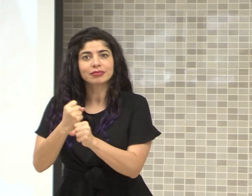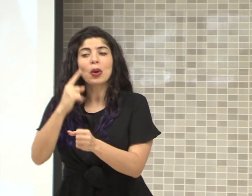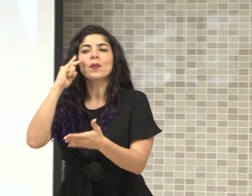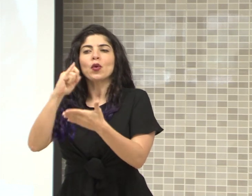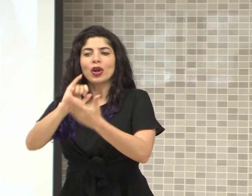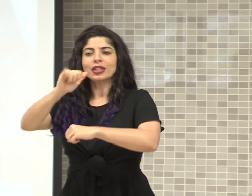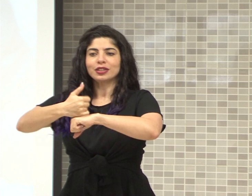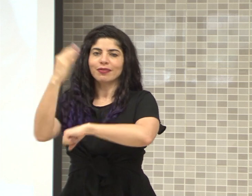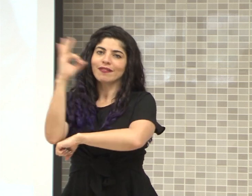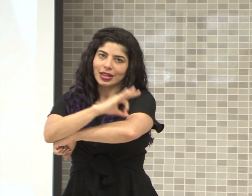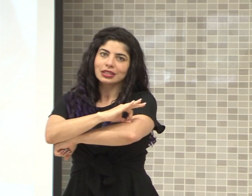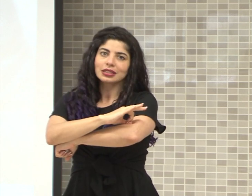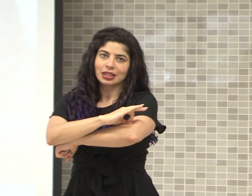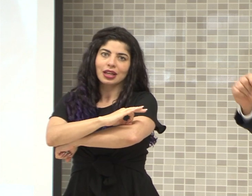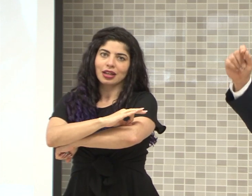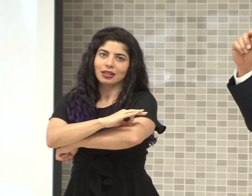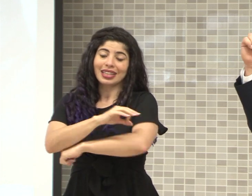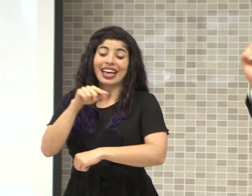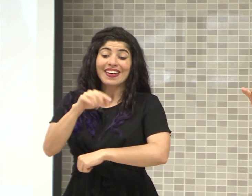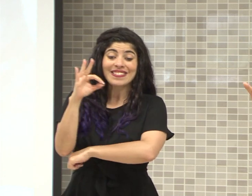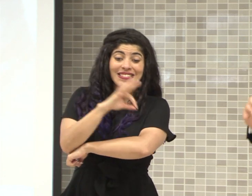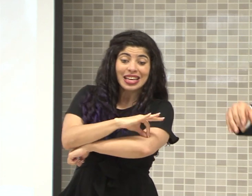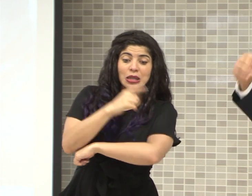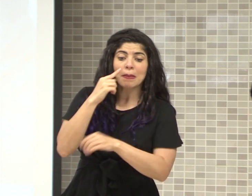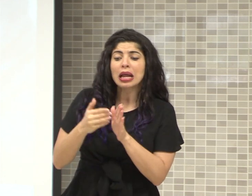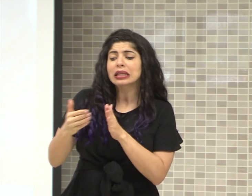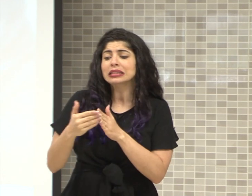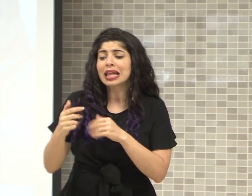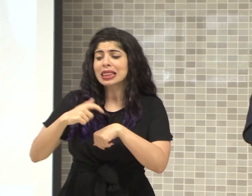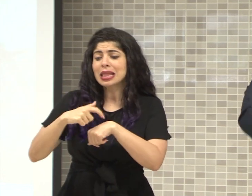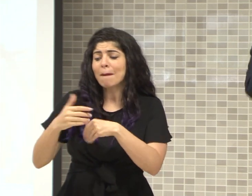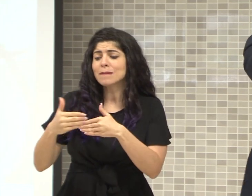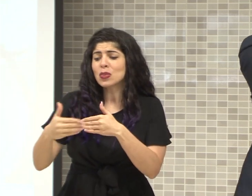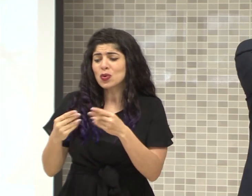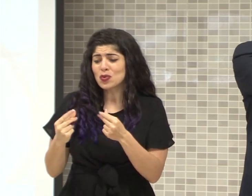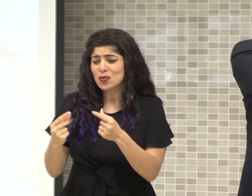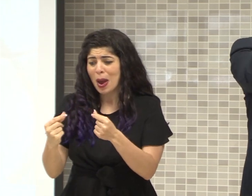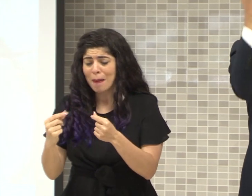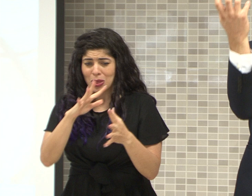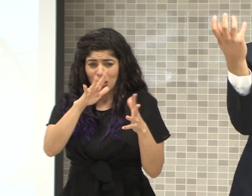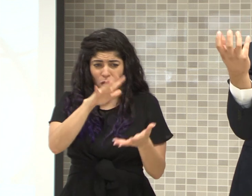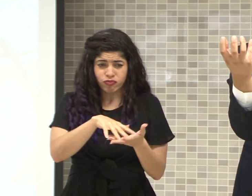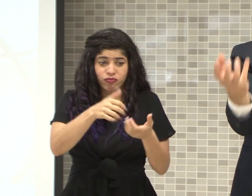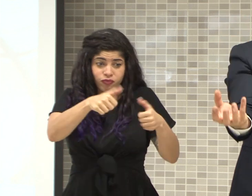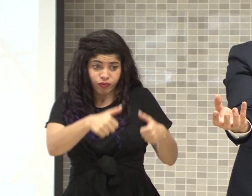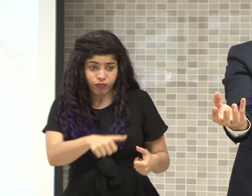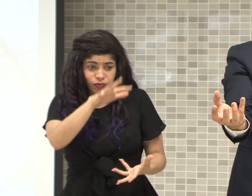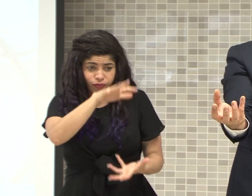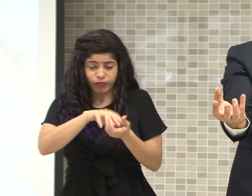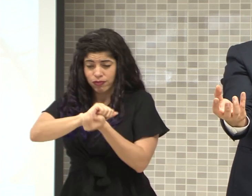razón de esa fecha. Literalmente, para darnos un margen, rápido, de vertir eso, en